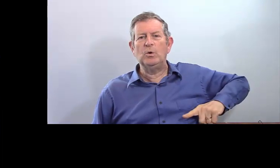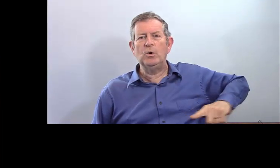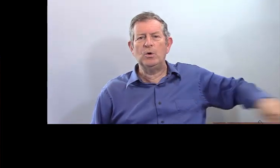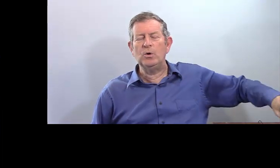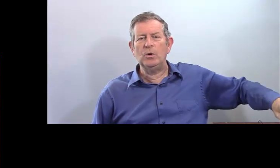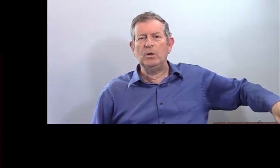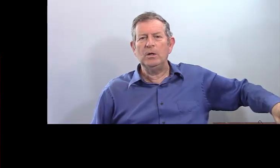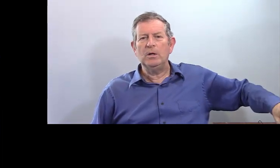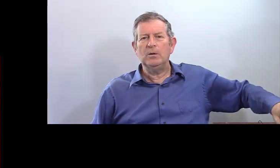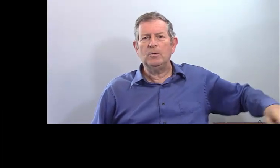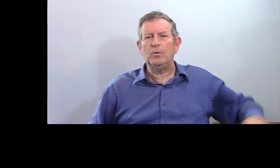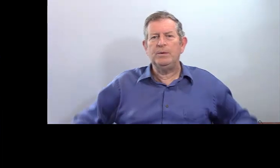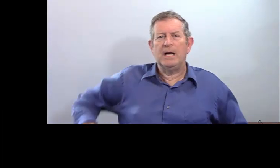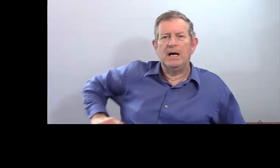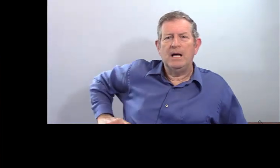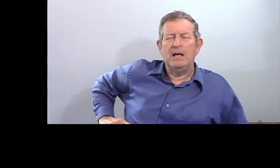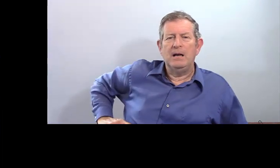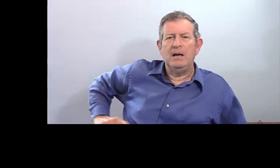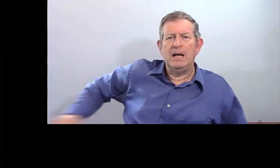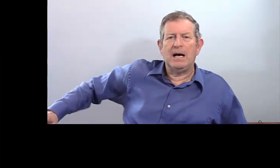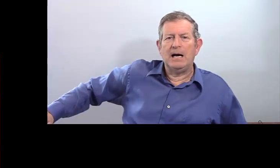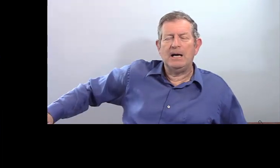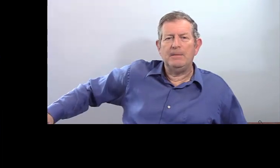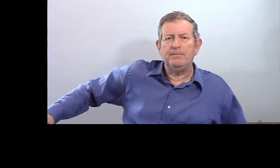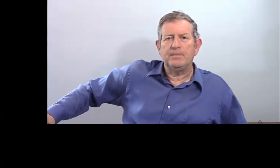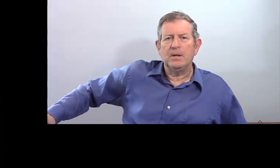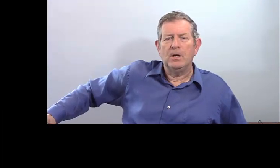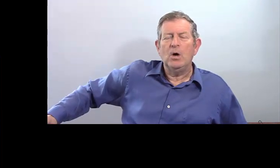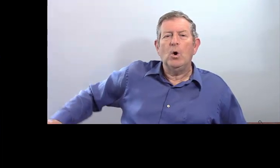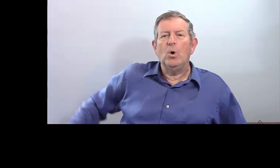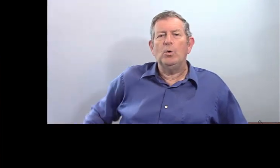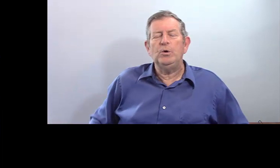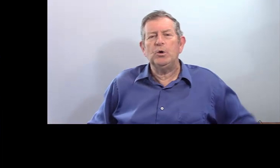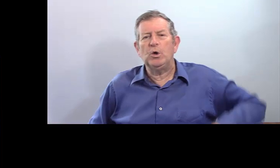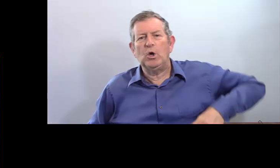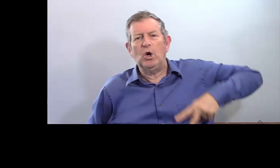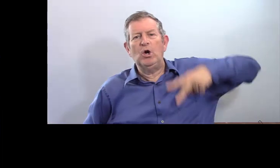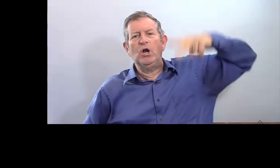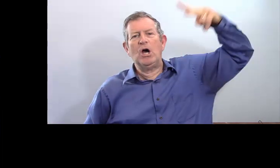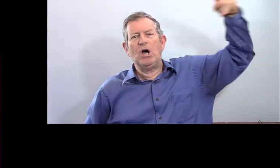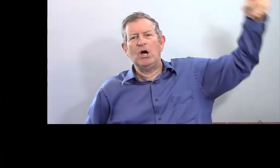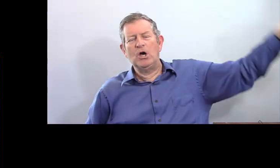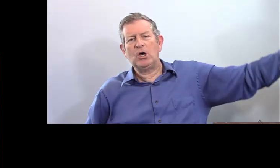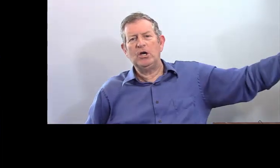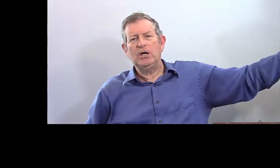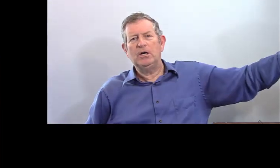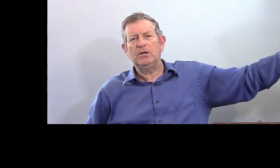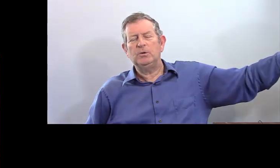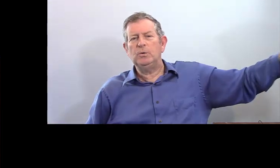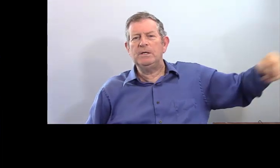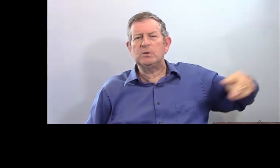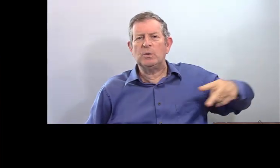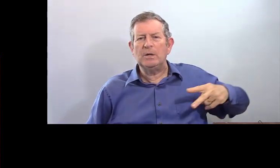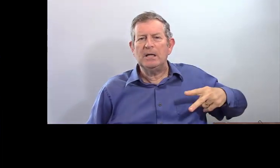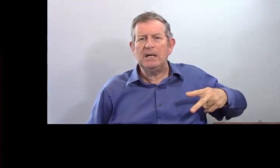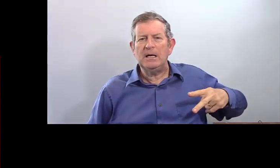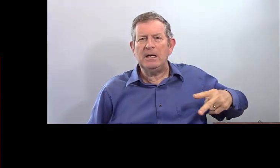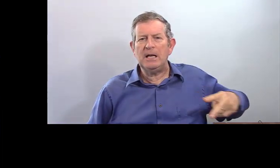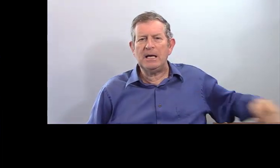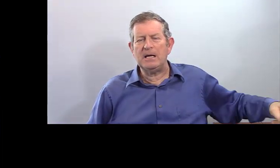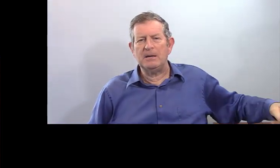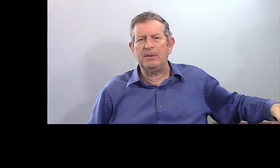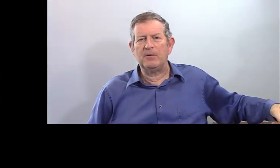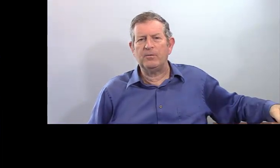disons le ou bien la. Au lieu de leur, nous disons